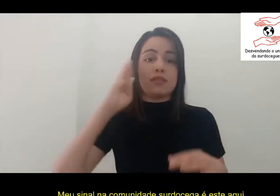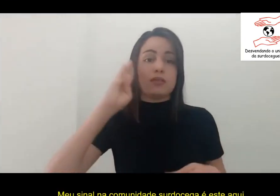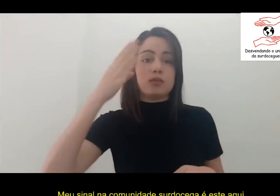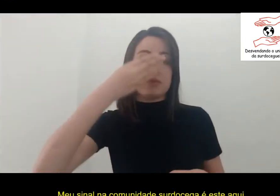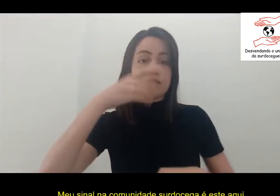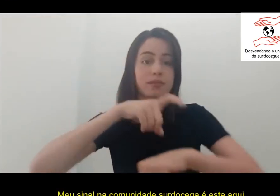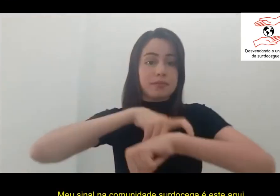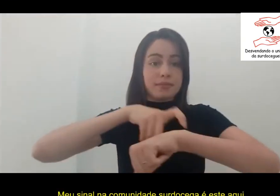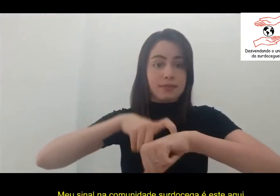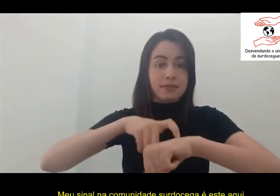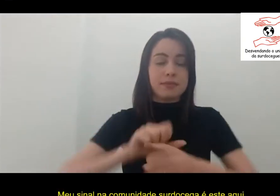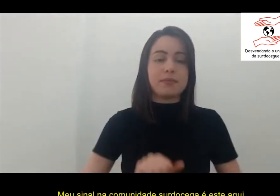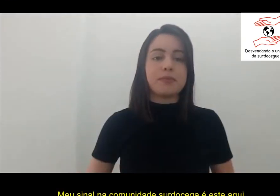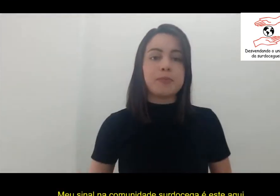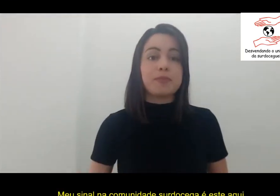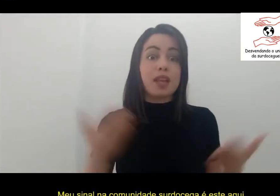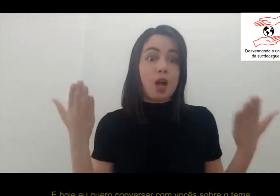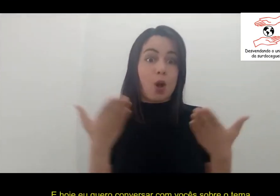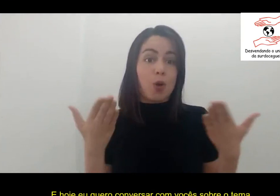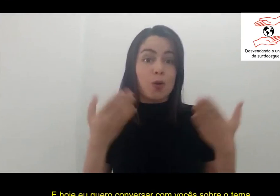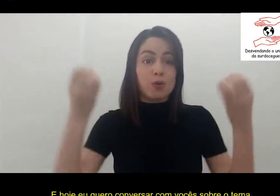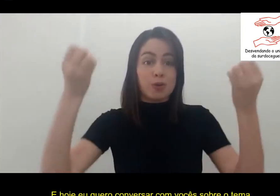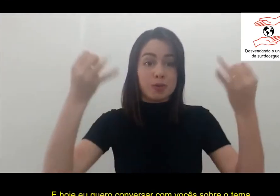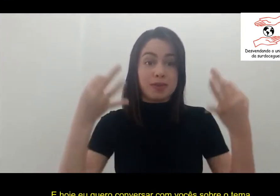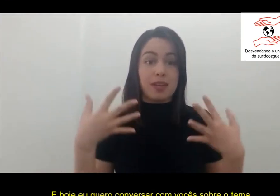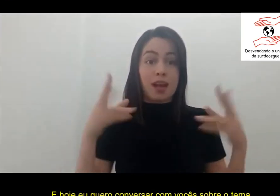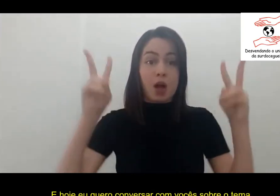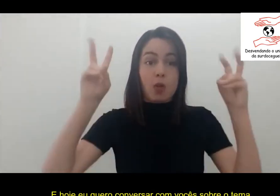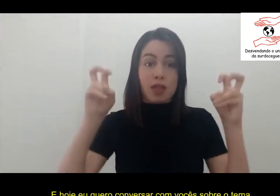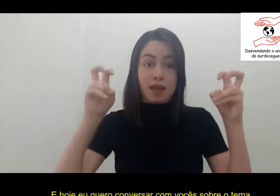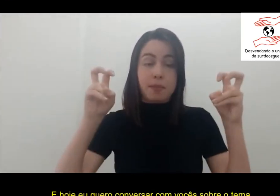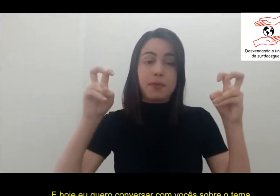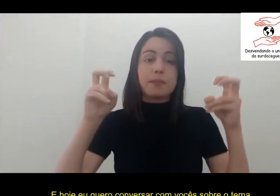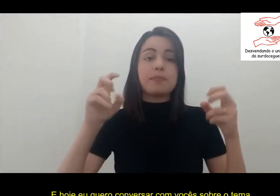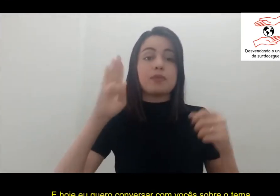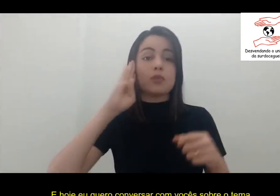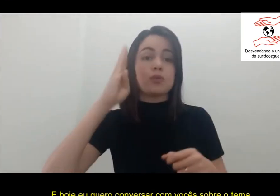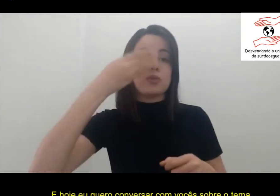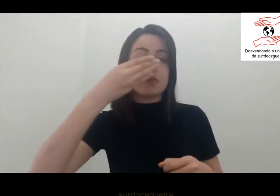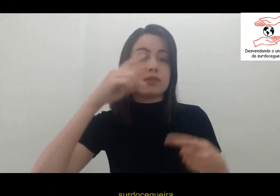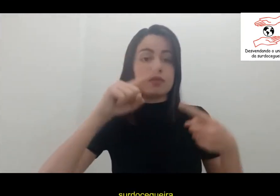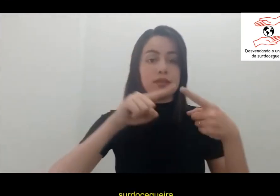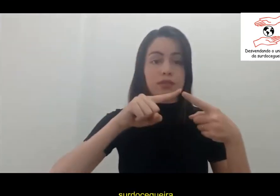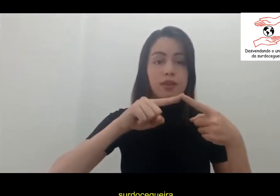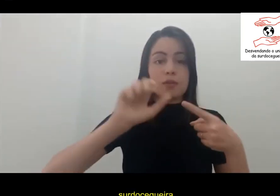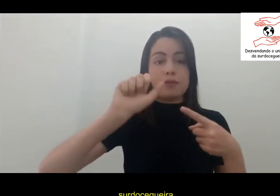comunidade surdo-cega é este aqui. E hoje eu quero conversar com você sobre o tema surdo-cegueira.